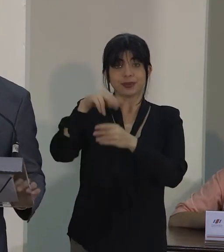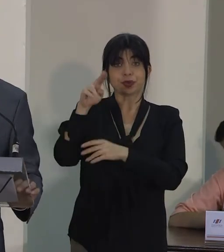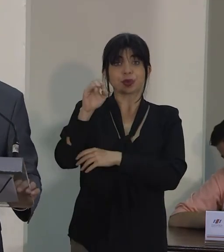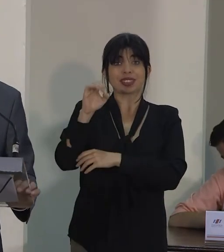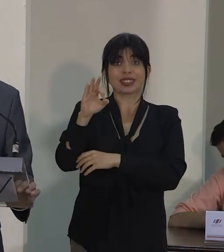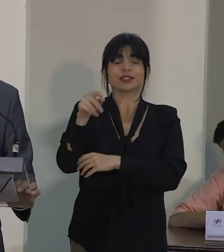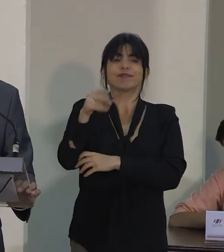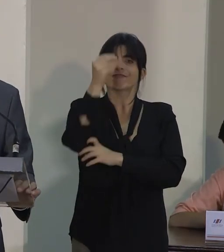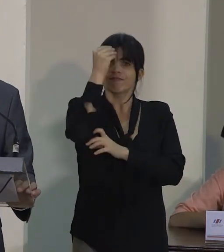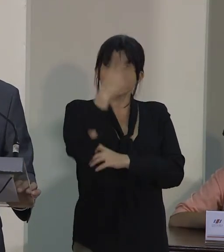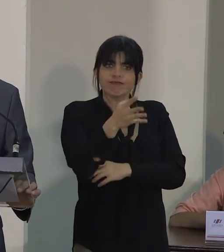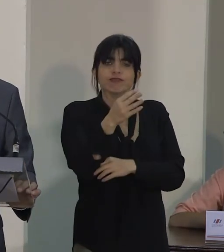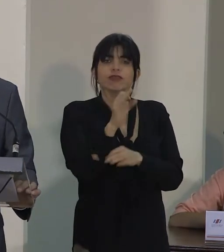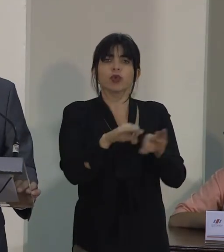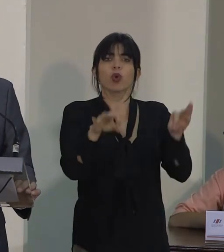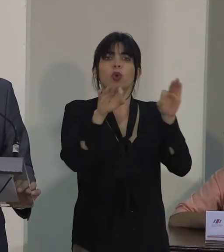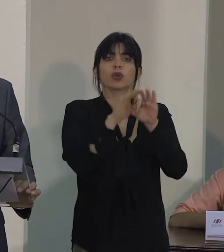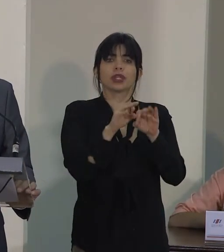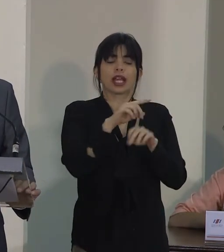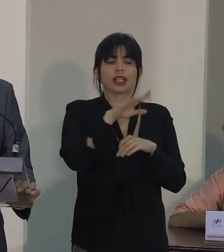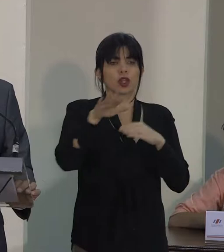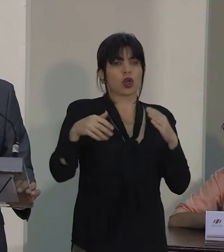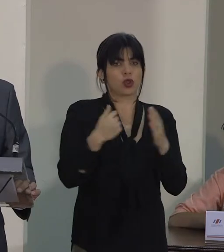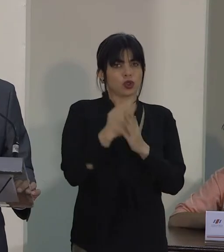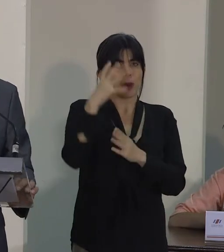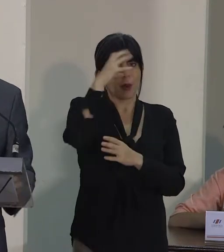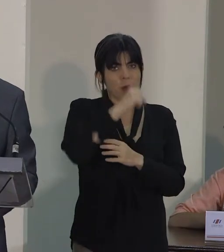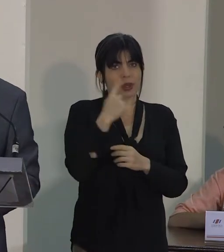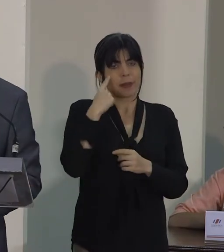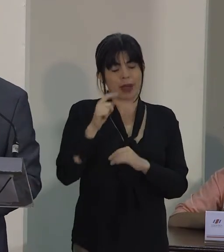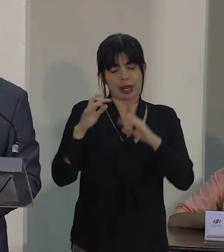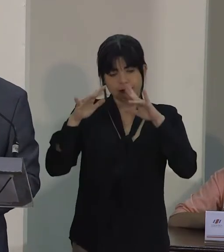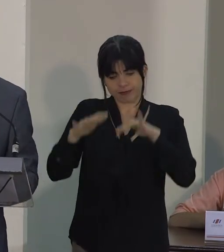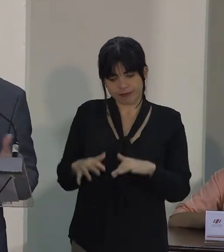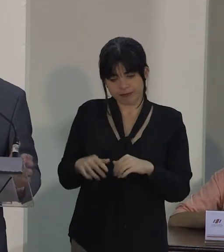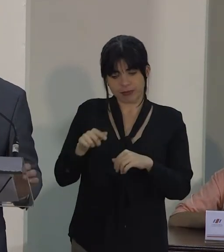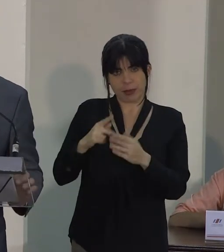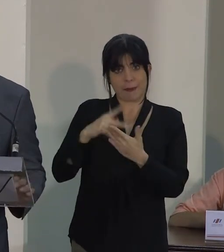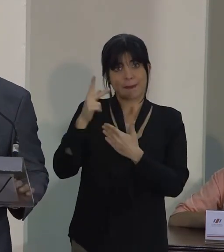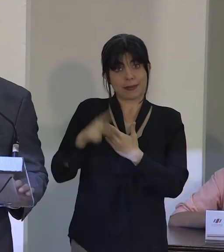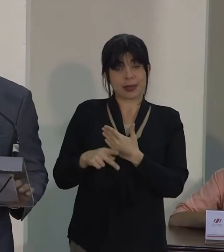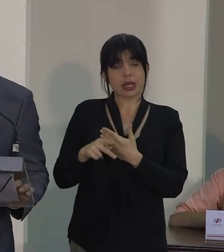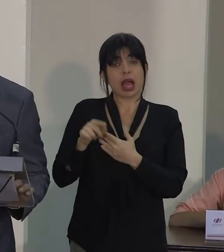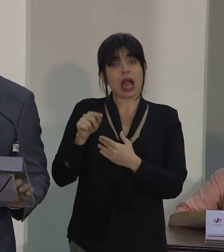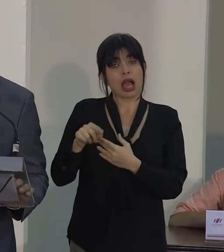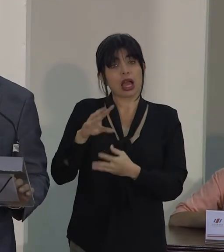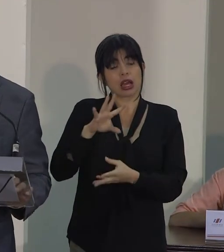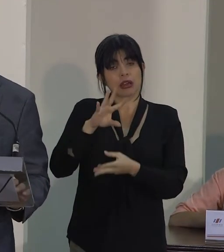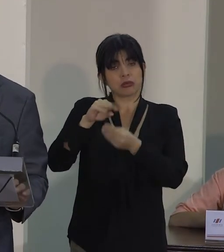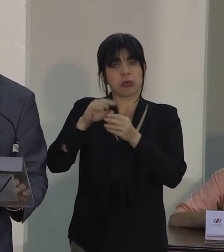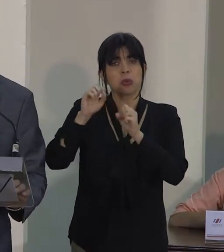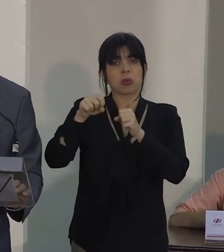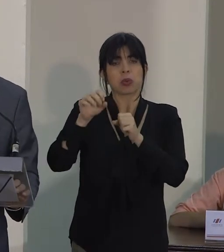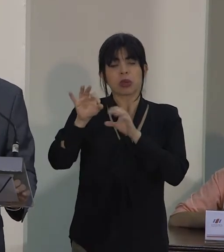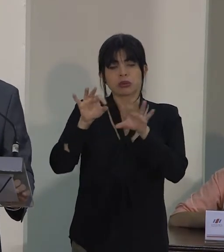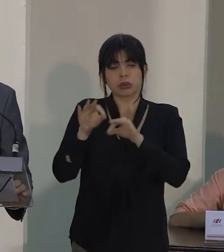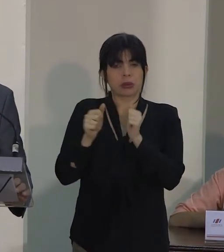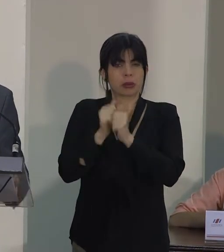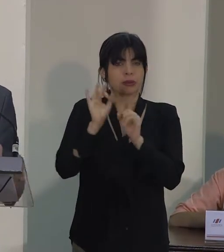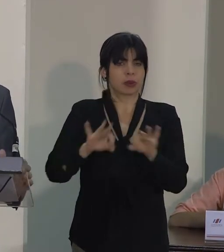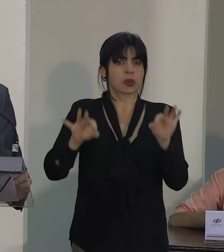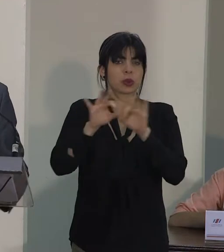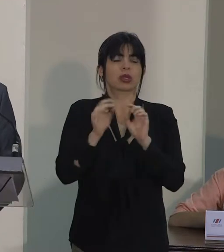brindó importantes aportes que fueron considerados en la formulación de este plan, entre los cuales podemos destacar los siguientes.